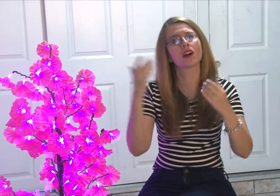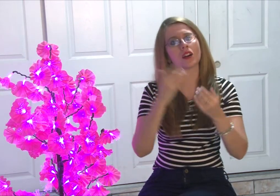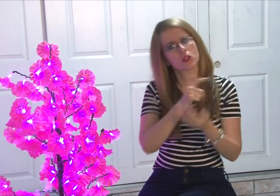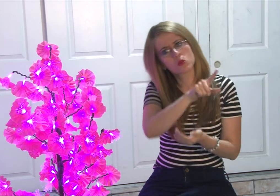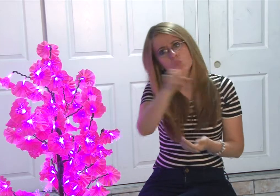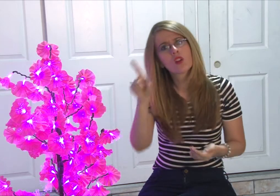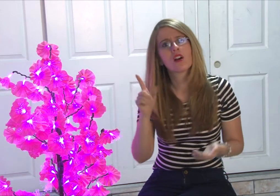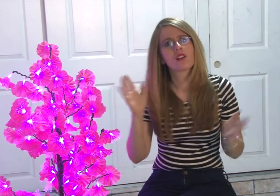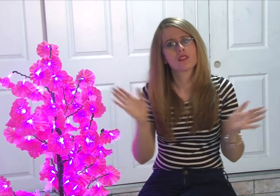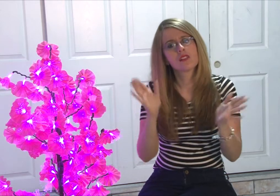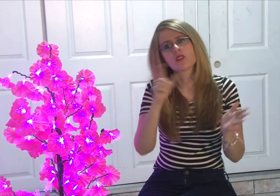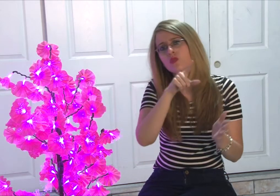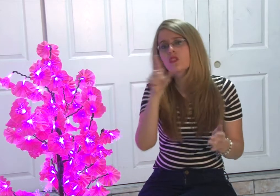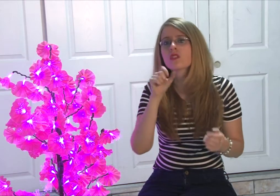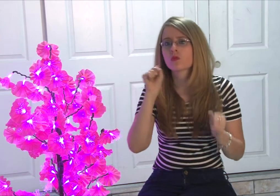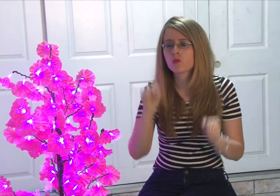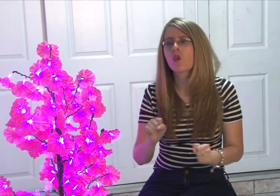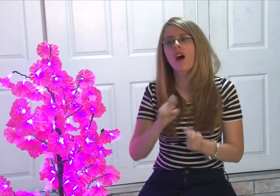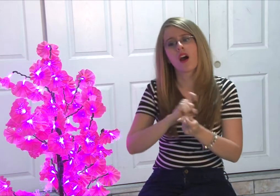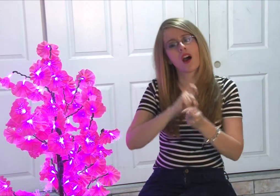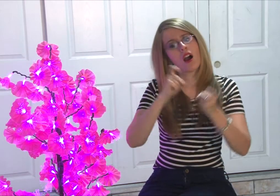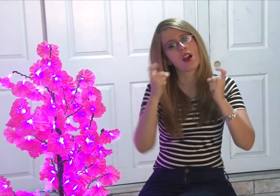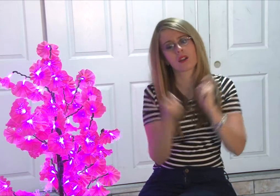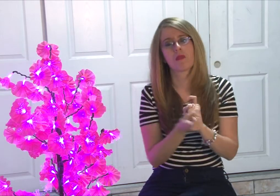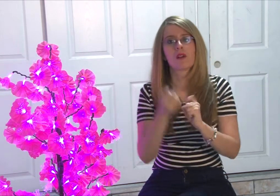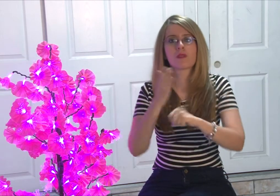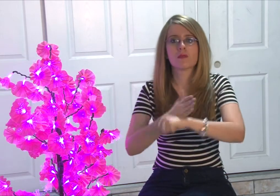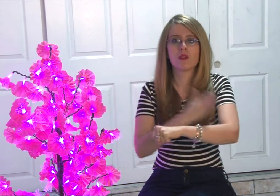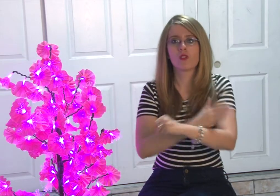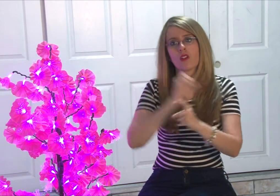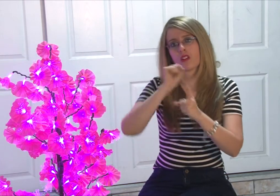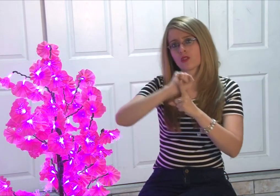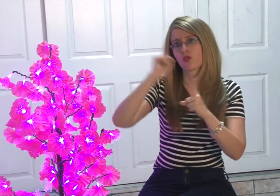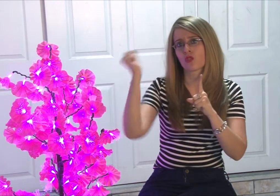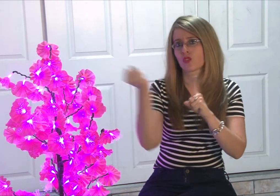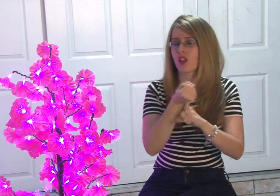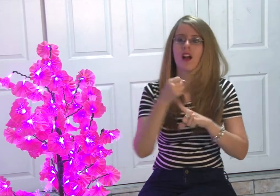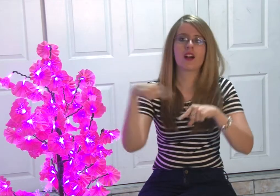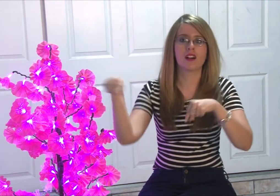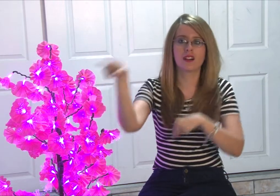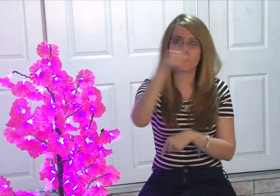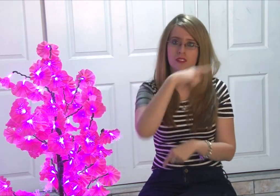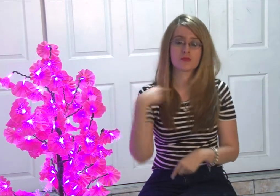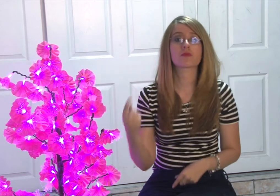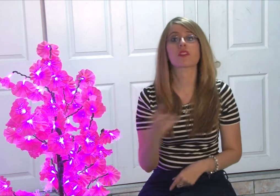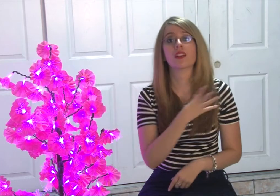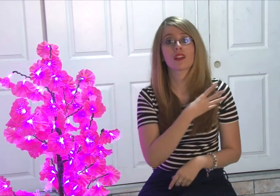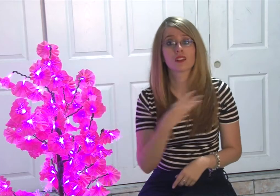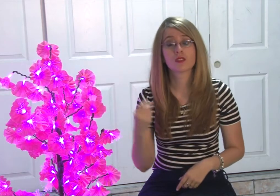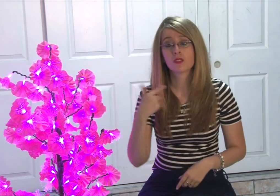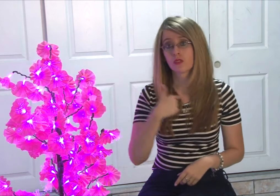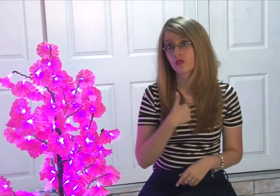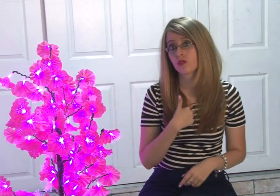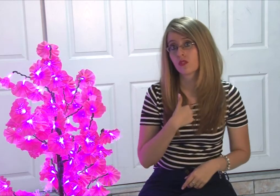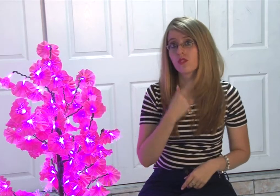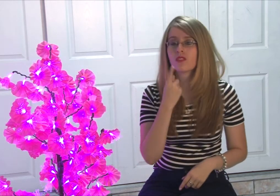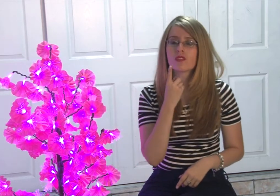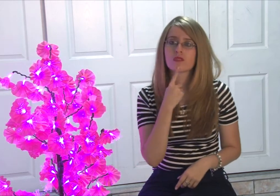Todos ustedes pueden hacer cambiar la sociedad. Y